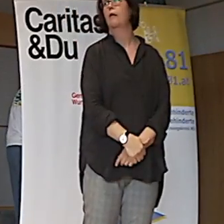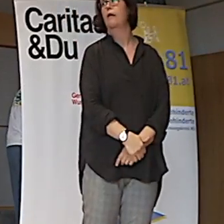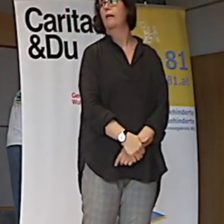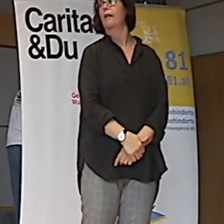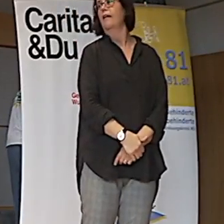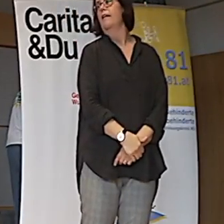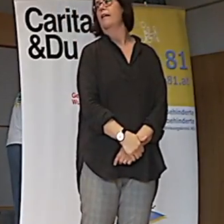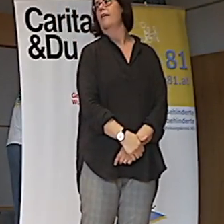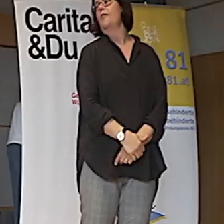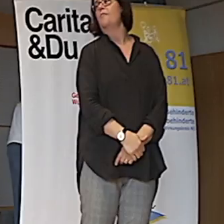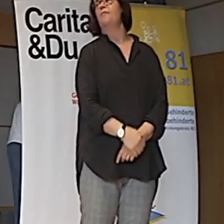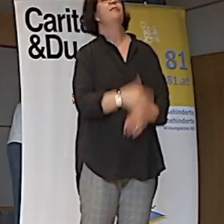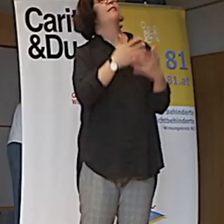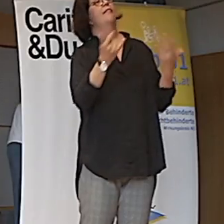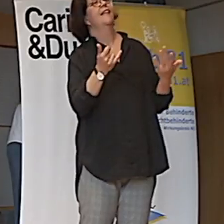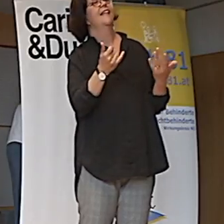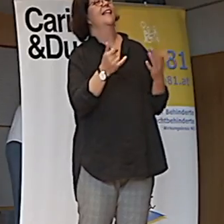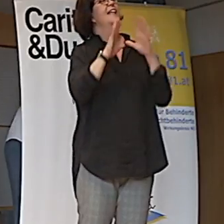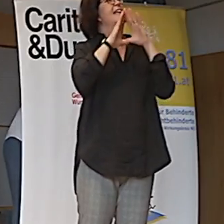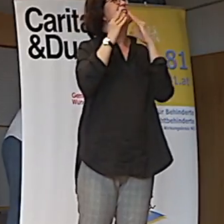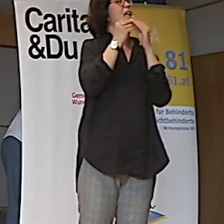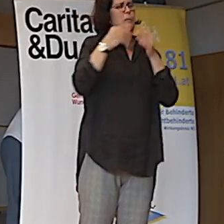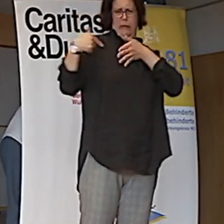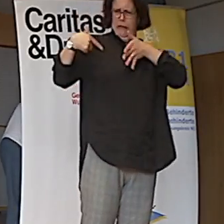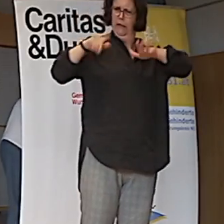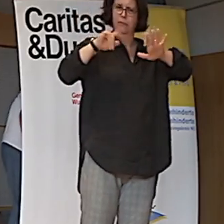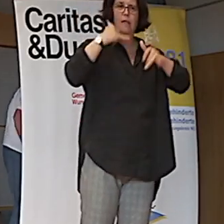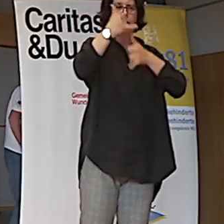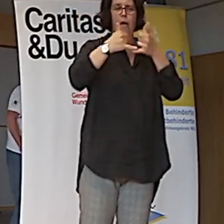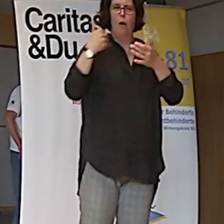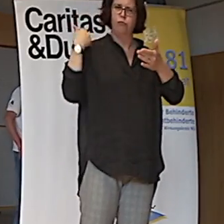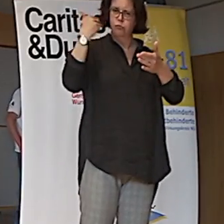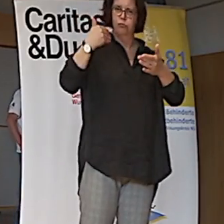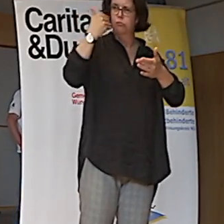Und es ist ja witzig, in den ganzen 17 Jahren habe ich es nie geschafft,